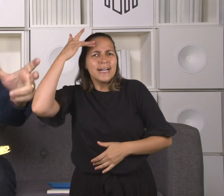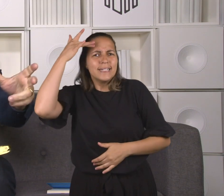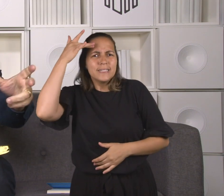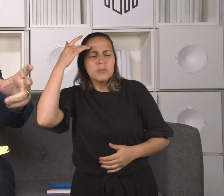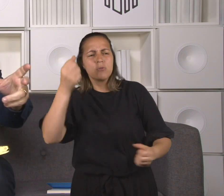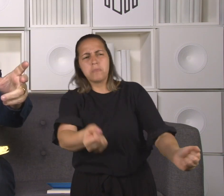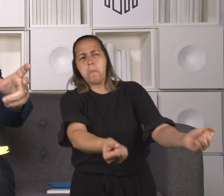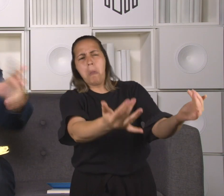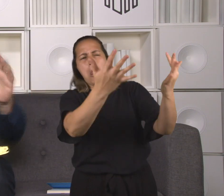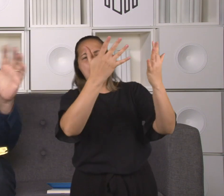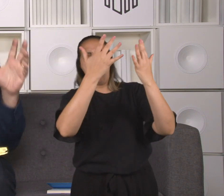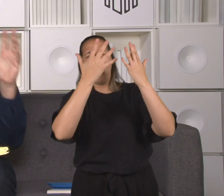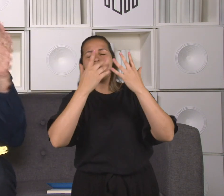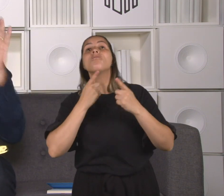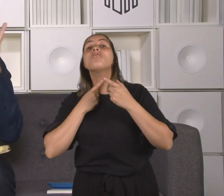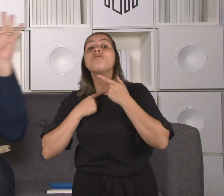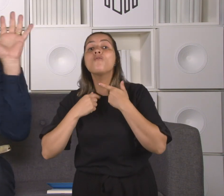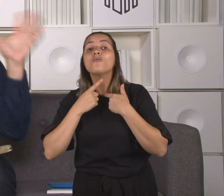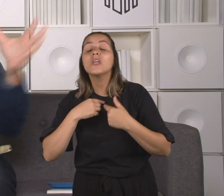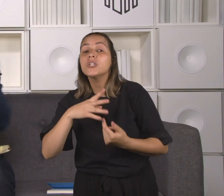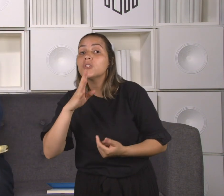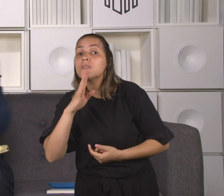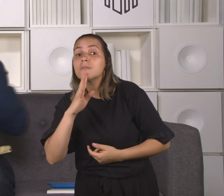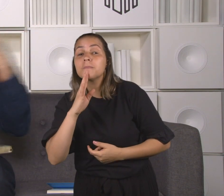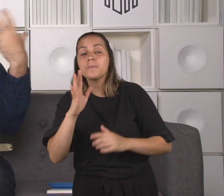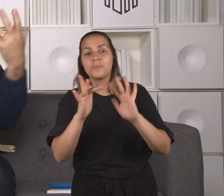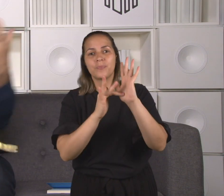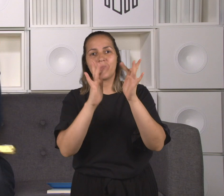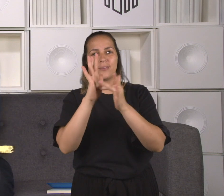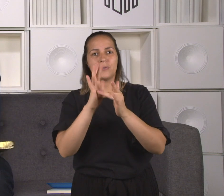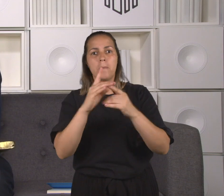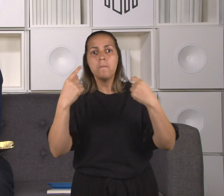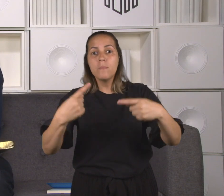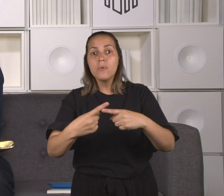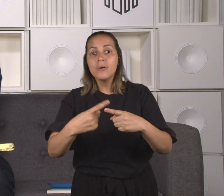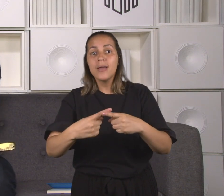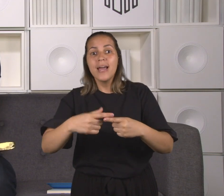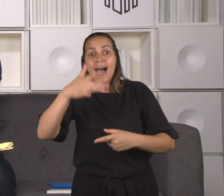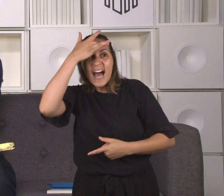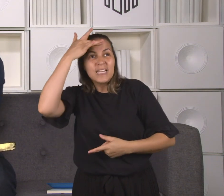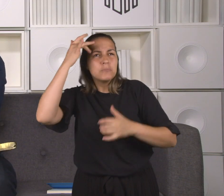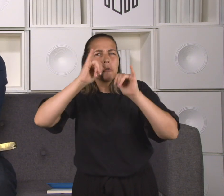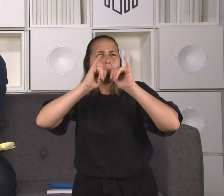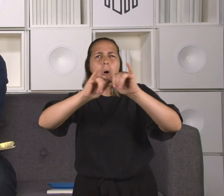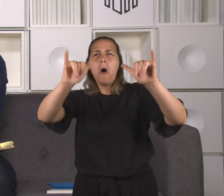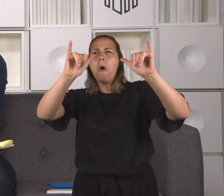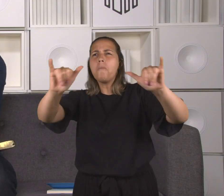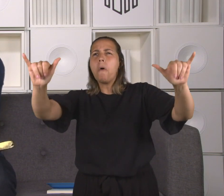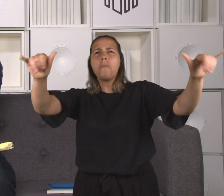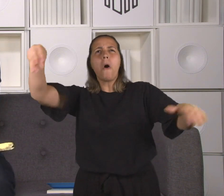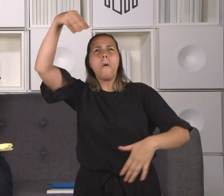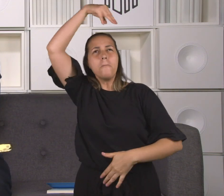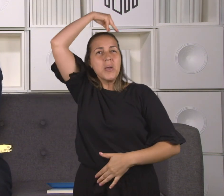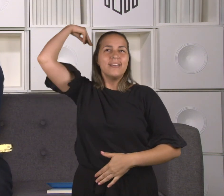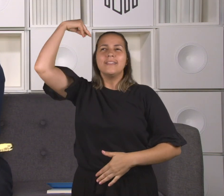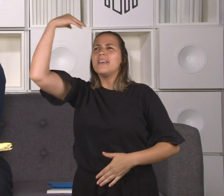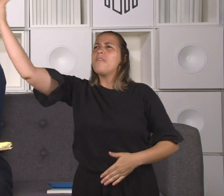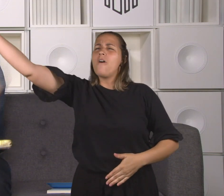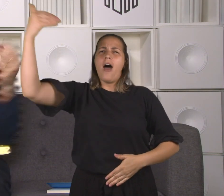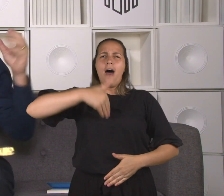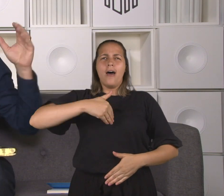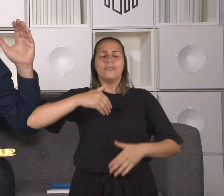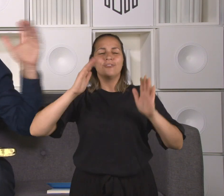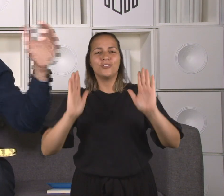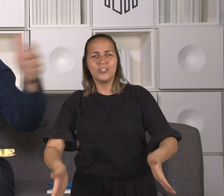se mostra para o sacerdote, surge esse grande boato em Israel. O Messias está aí. Um leproso foi curado.